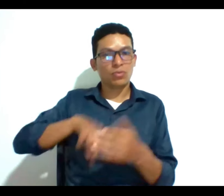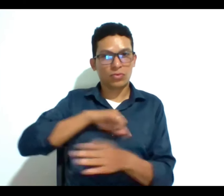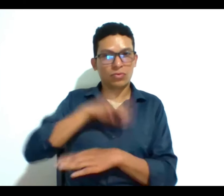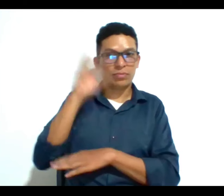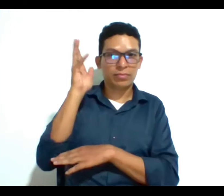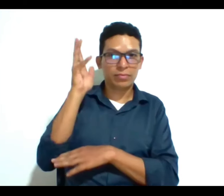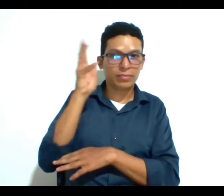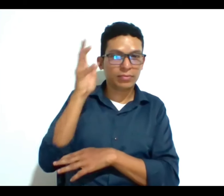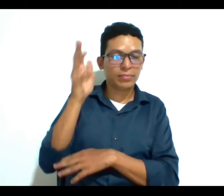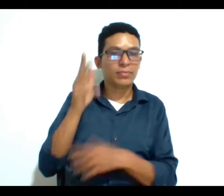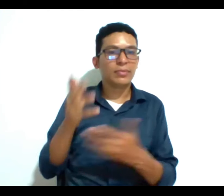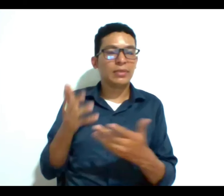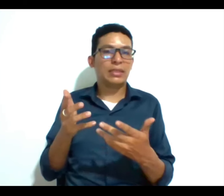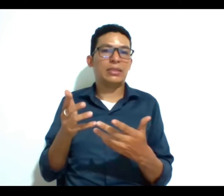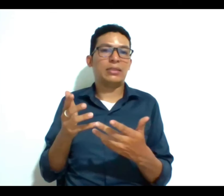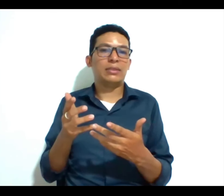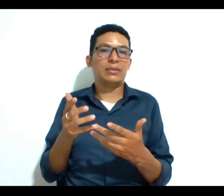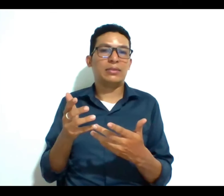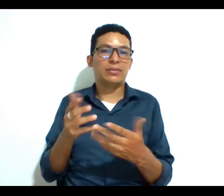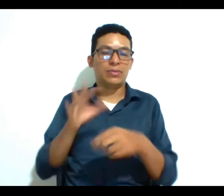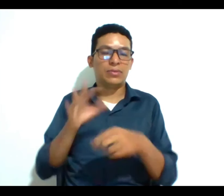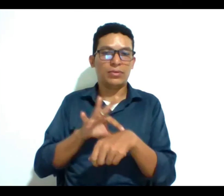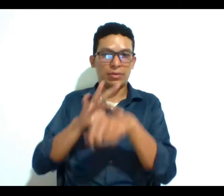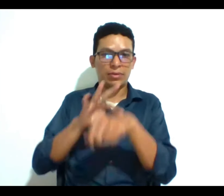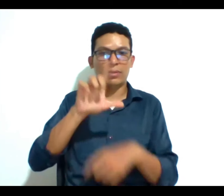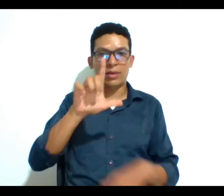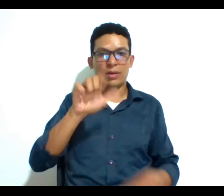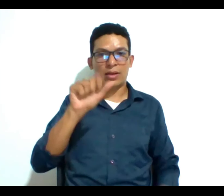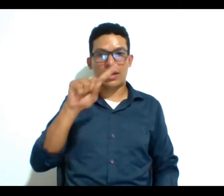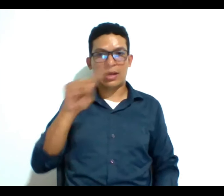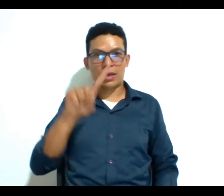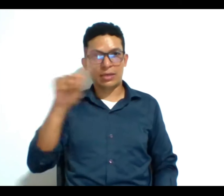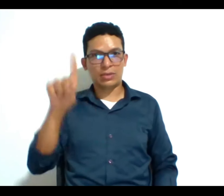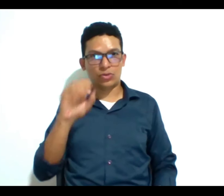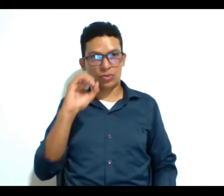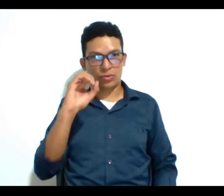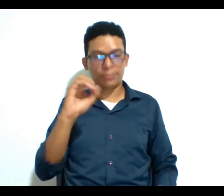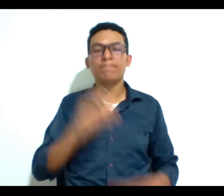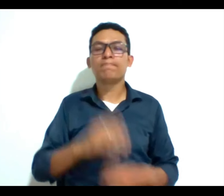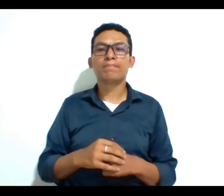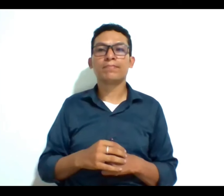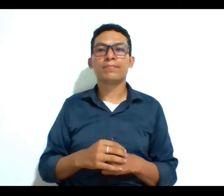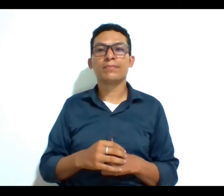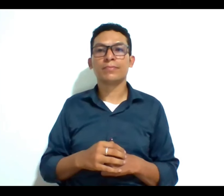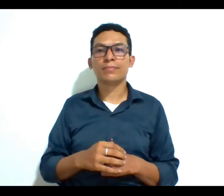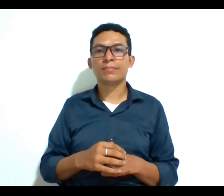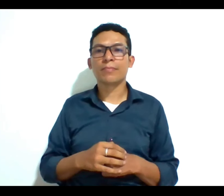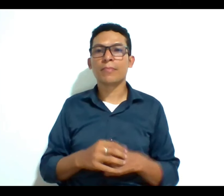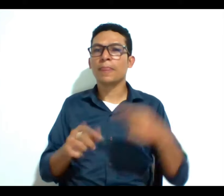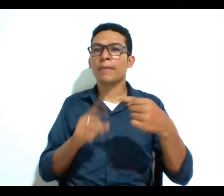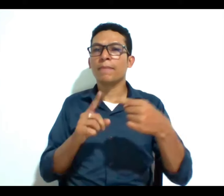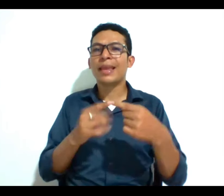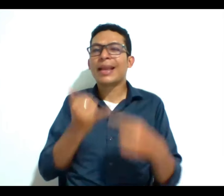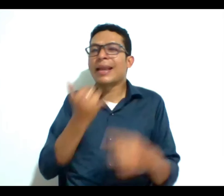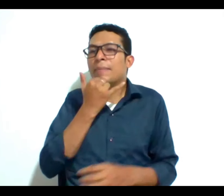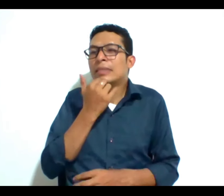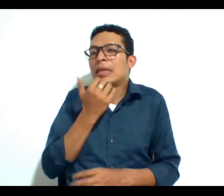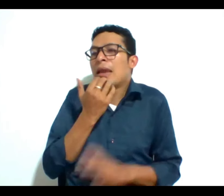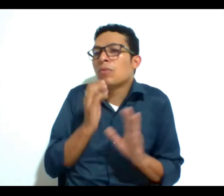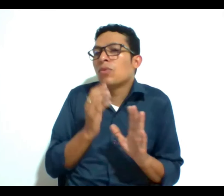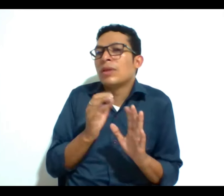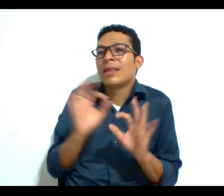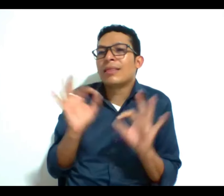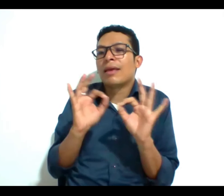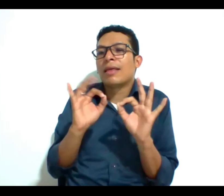del del doctor la primera es qué pasaría si en este caso no estuviera involucrada una